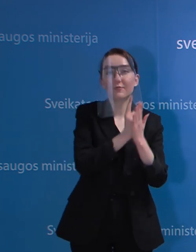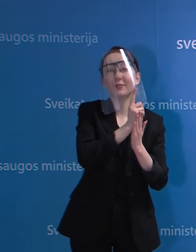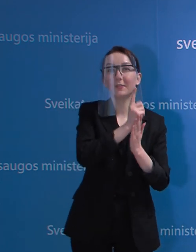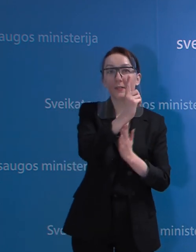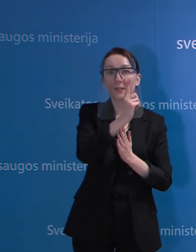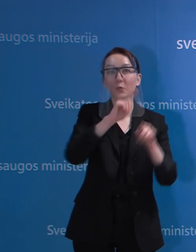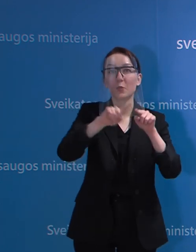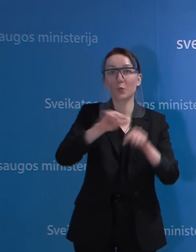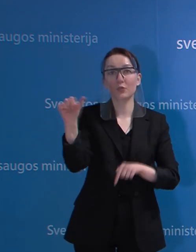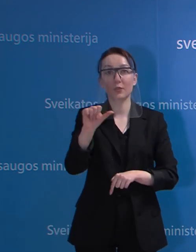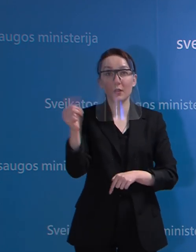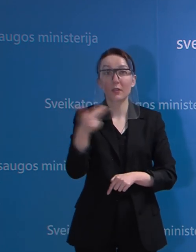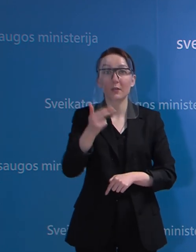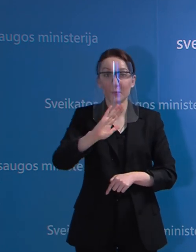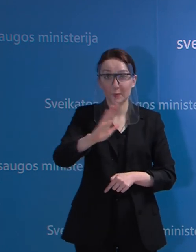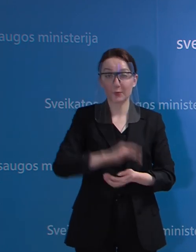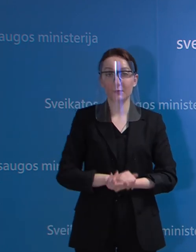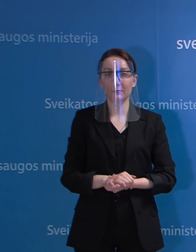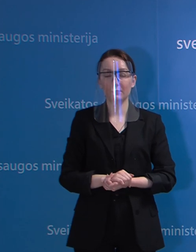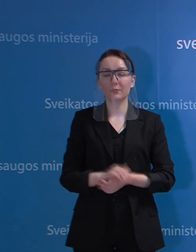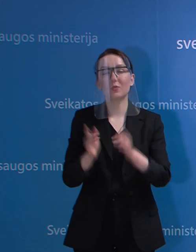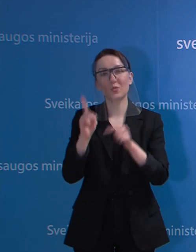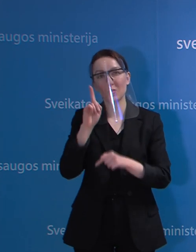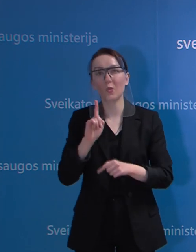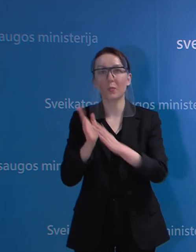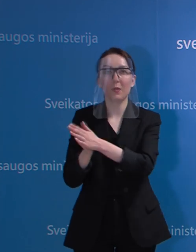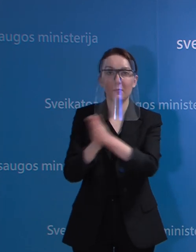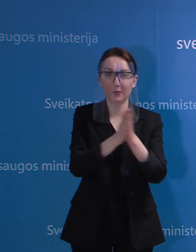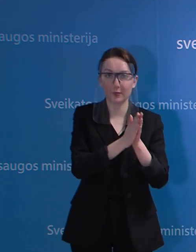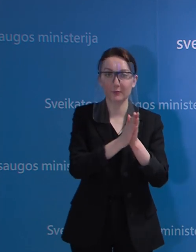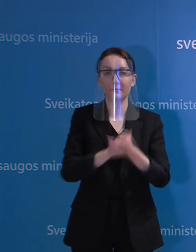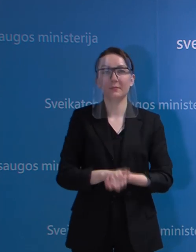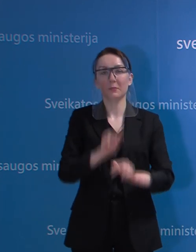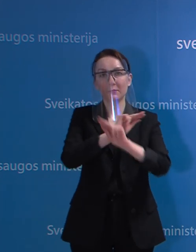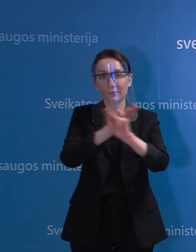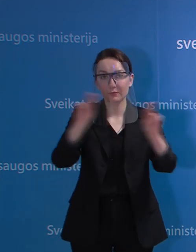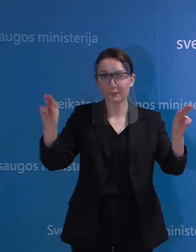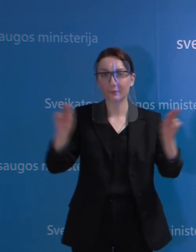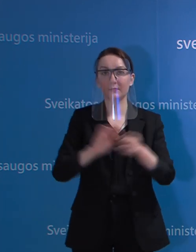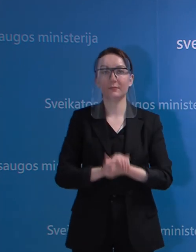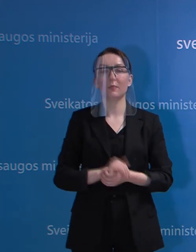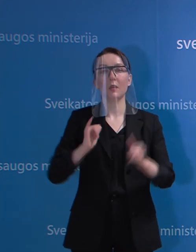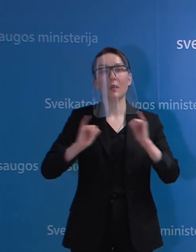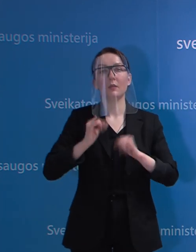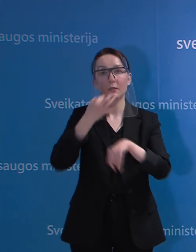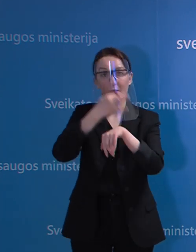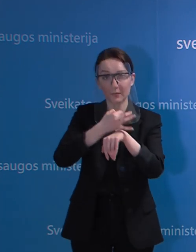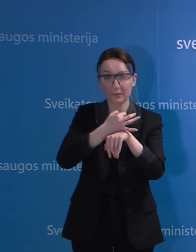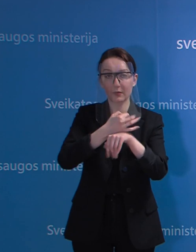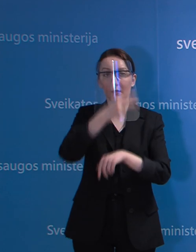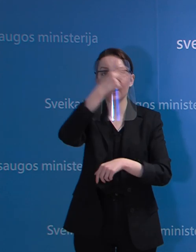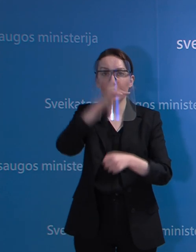savaitgalis ir aš dar kartą noriu jūsų suskreiptis ir primiktinai paprašyti elgtis atsakingai.